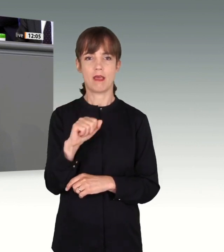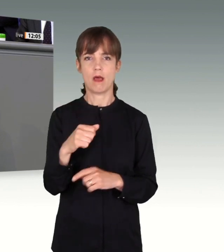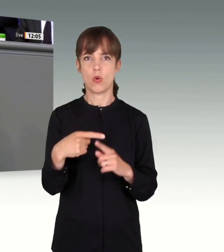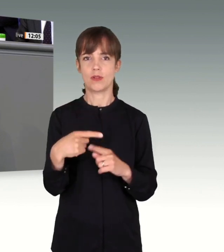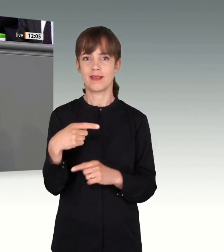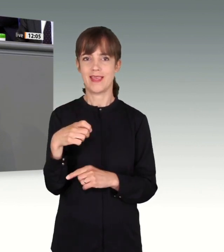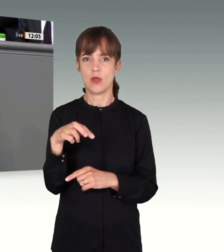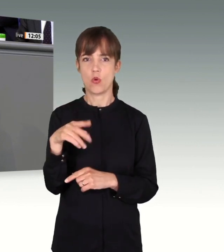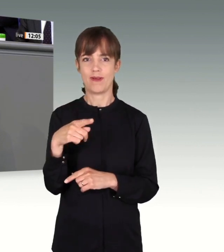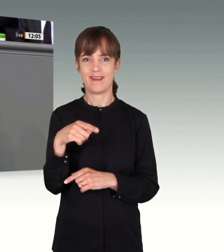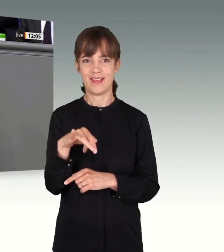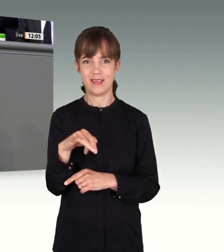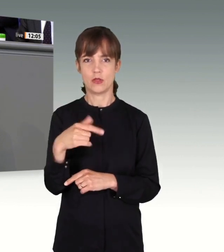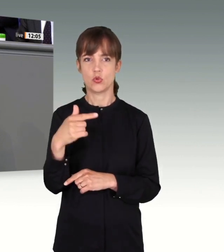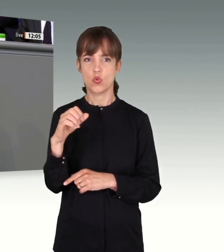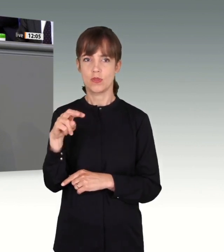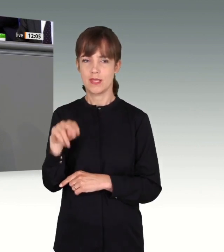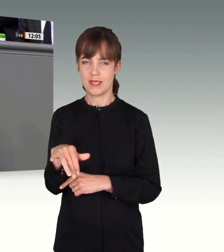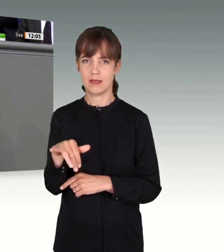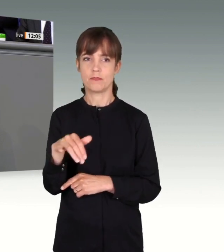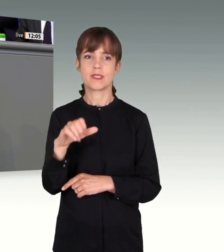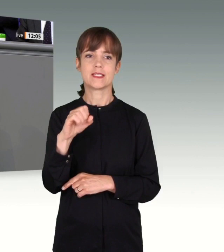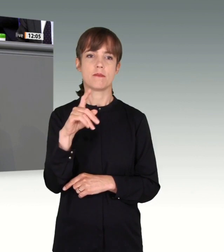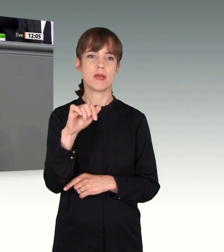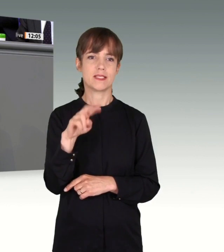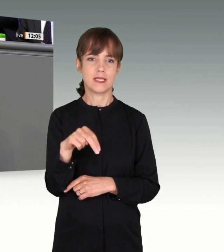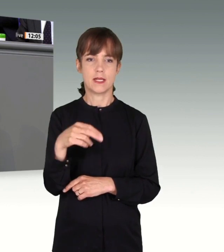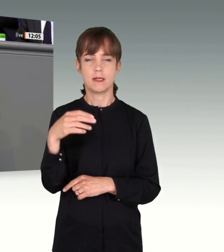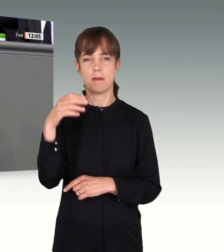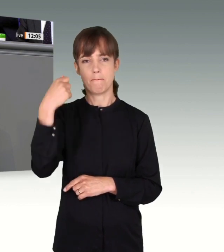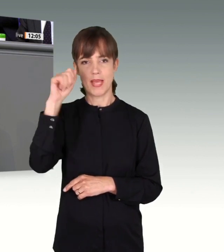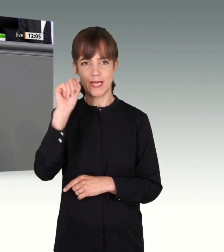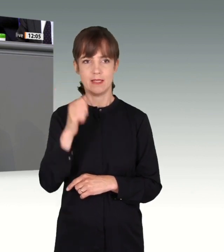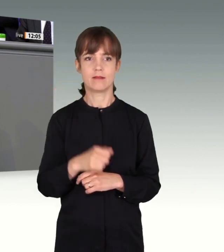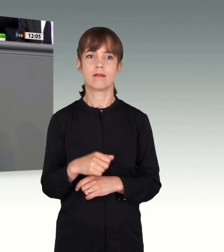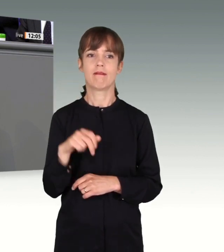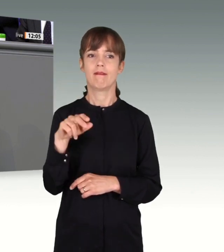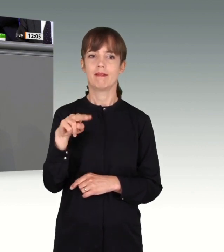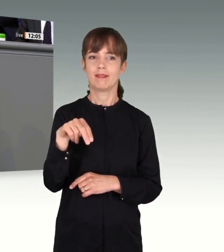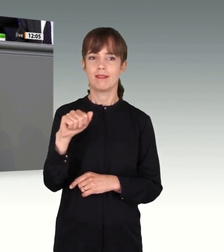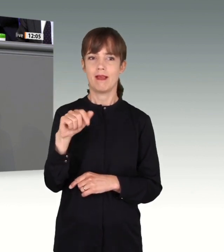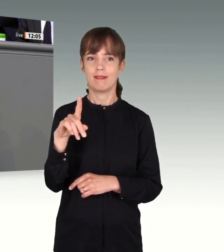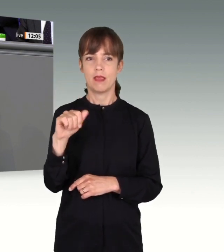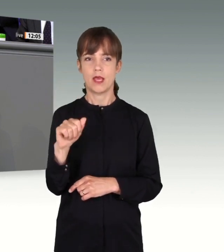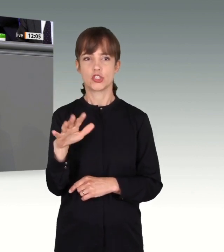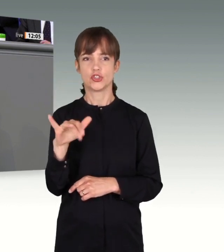Herrlich, Klaus Jakob, Angelika Klösters, Dorit